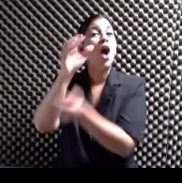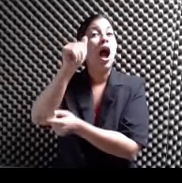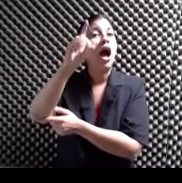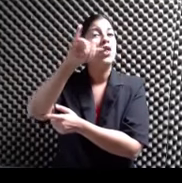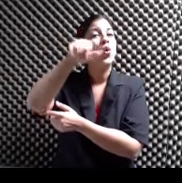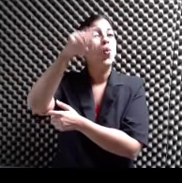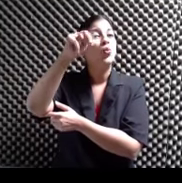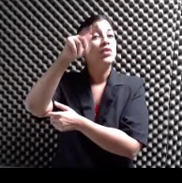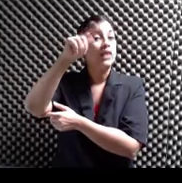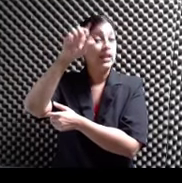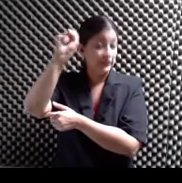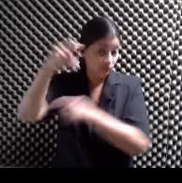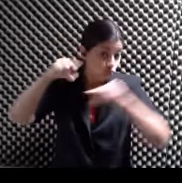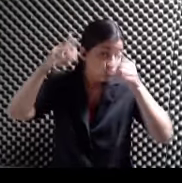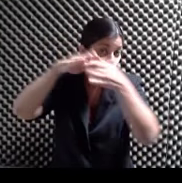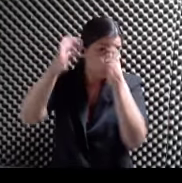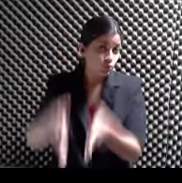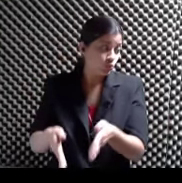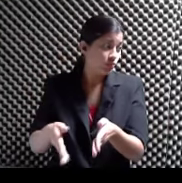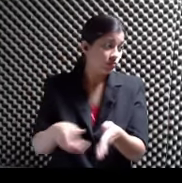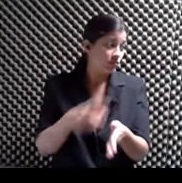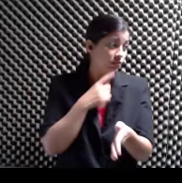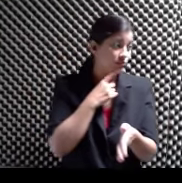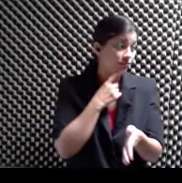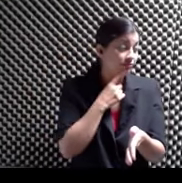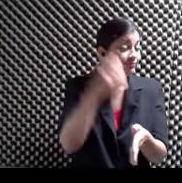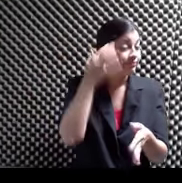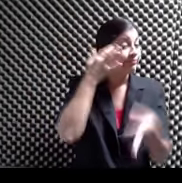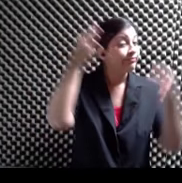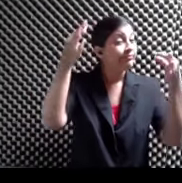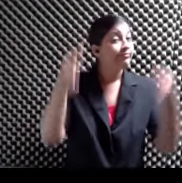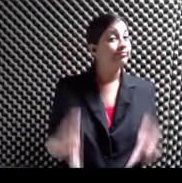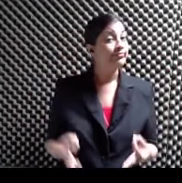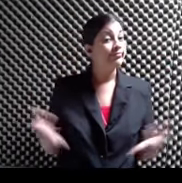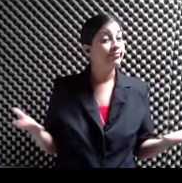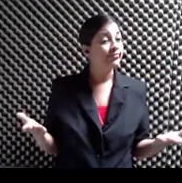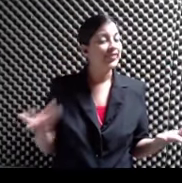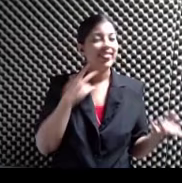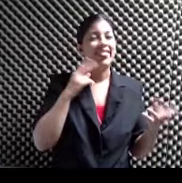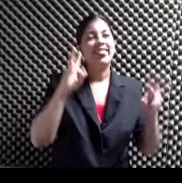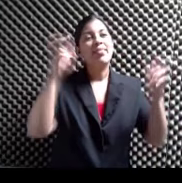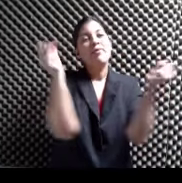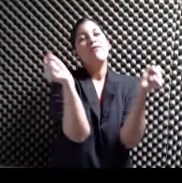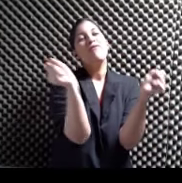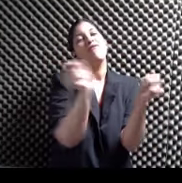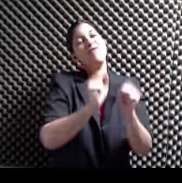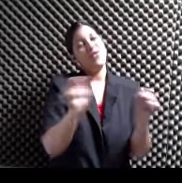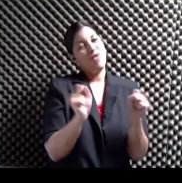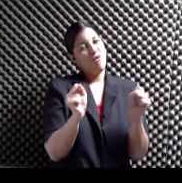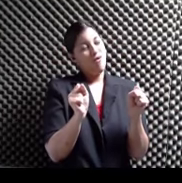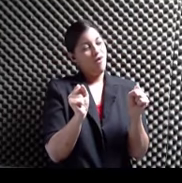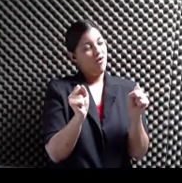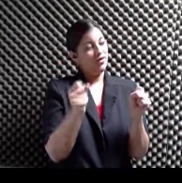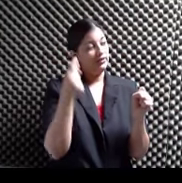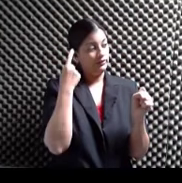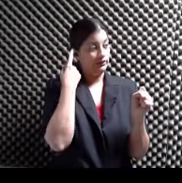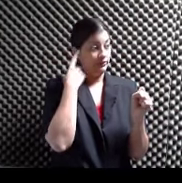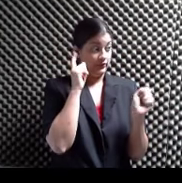muchas décadas ya Ha decidido ¿Verdad? Tomar el tema del frío Y que extraoficialmente entendemos que